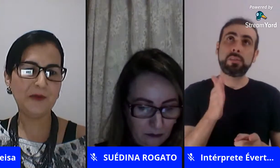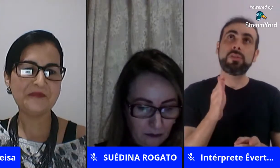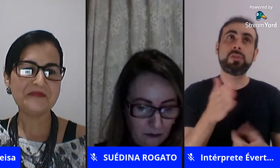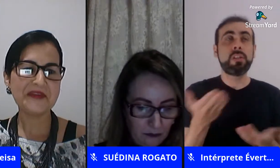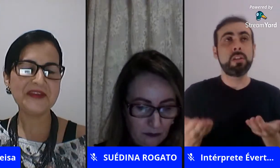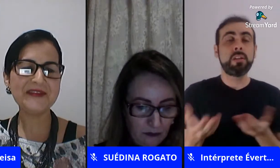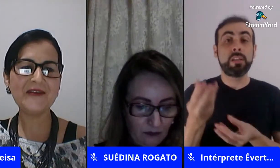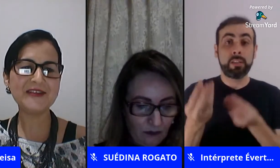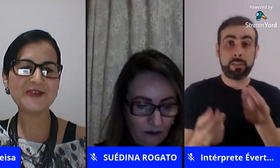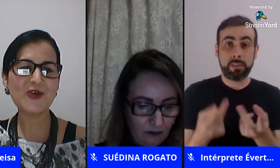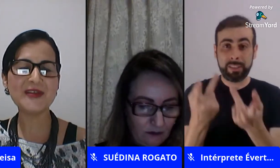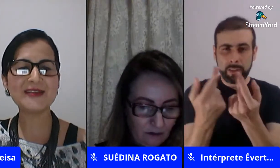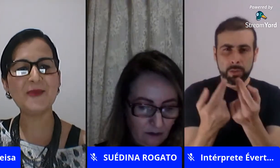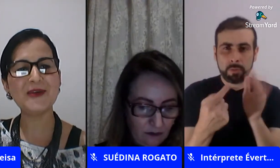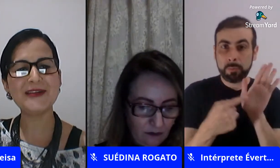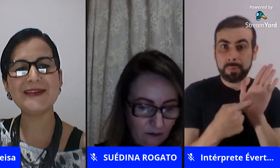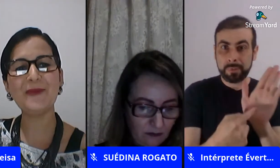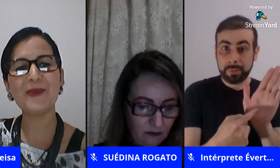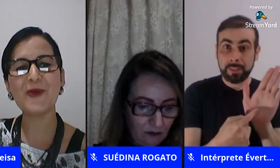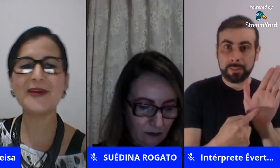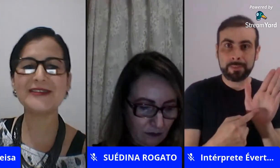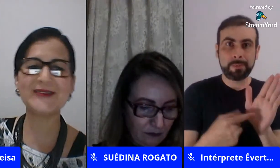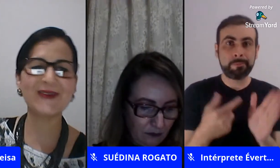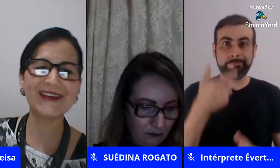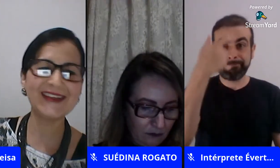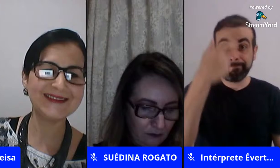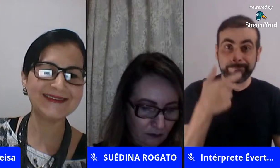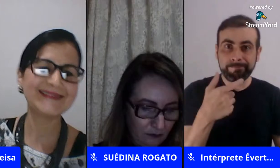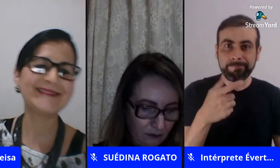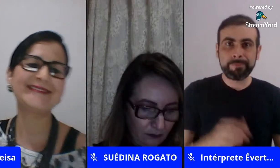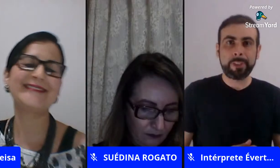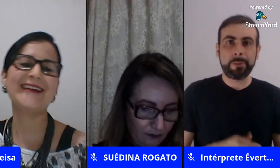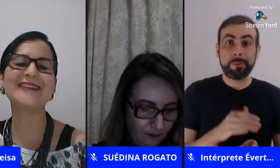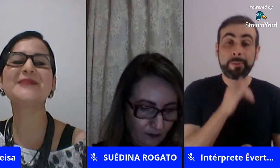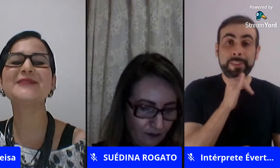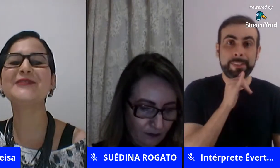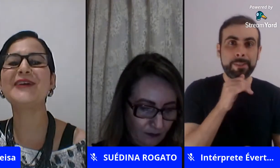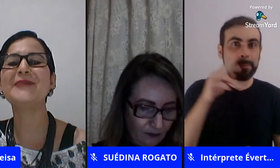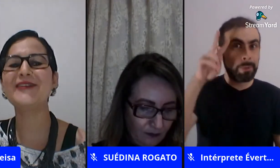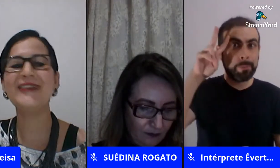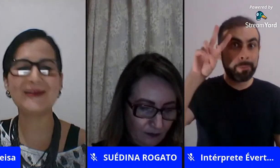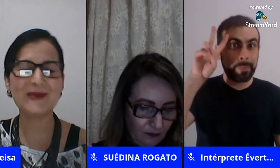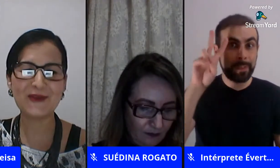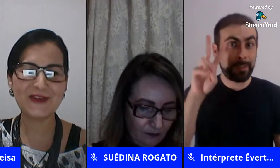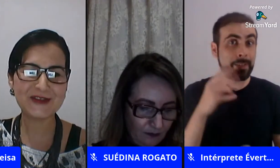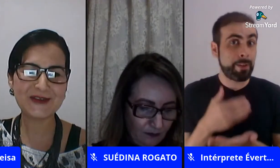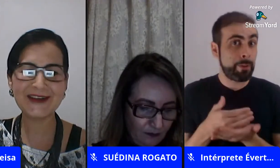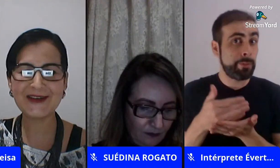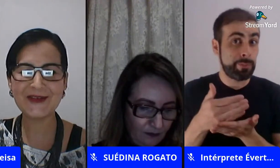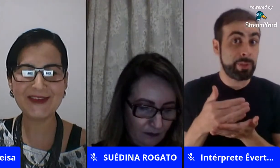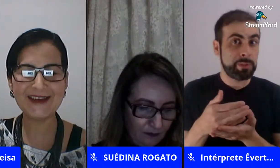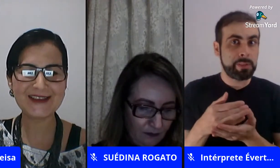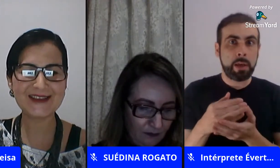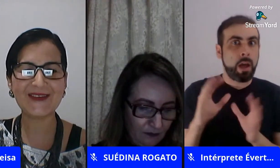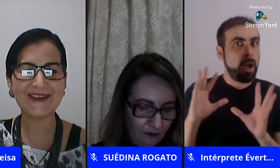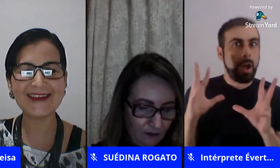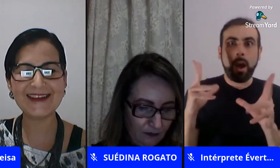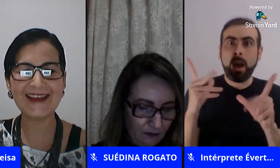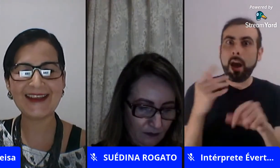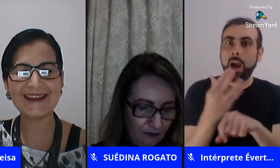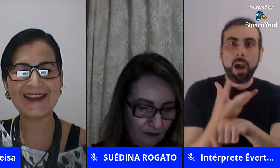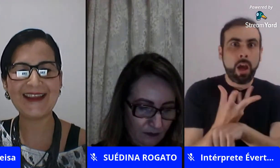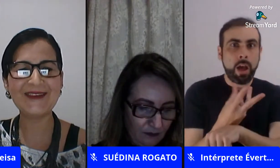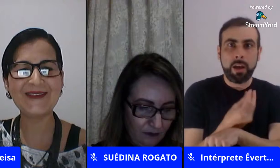apresentação que tal a gente começar por exemplo com uma história aí as mães vão ficar maravilhadas porque professora contando